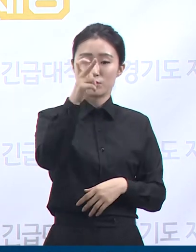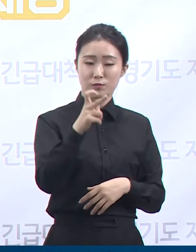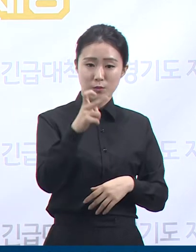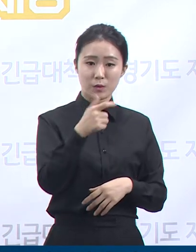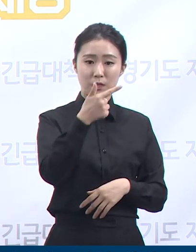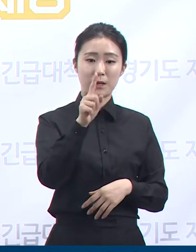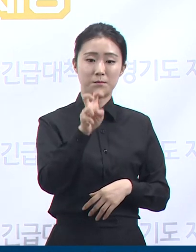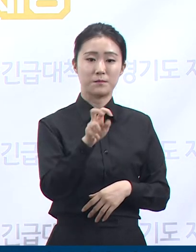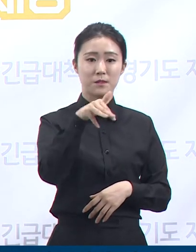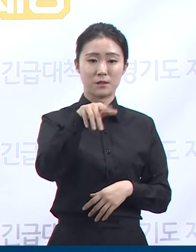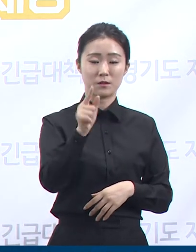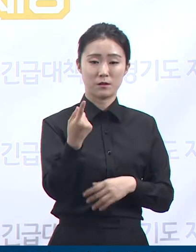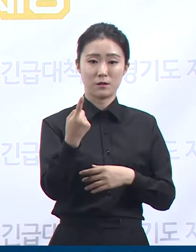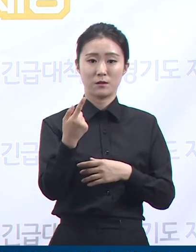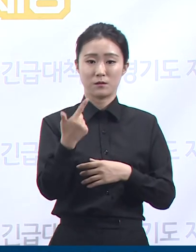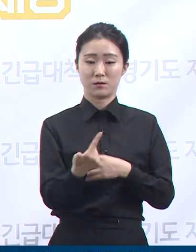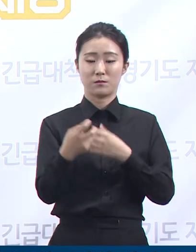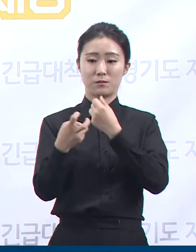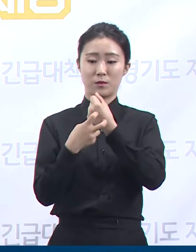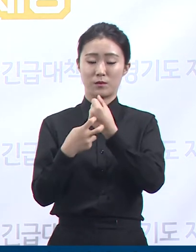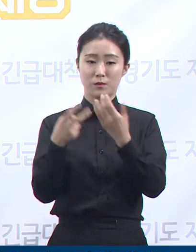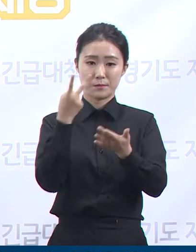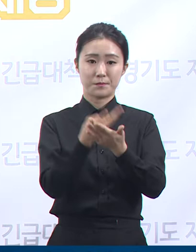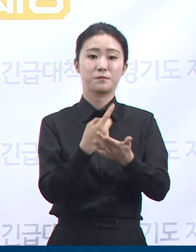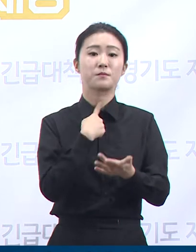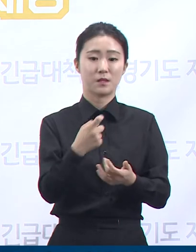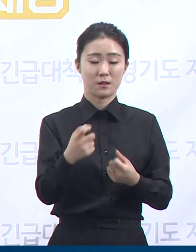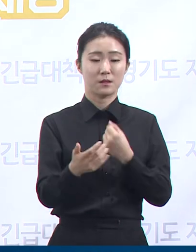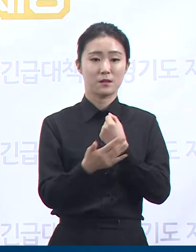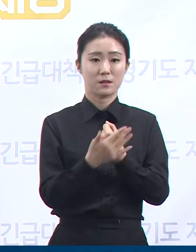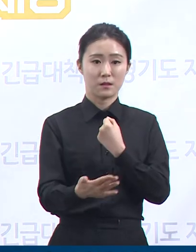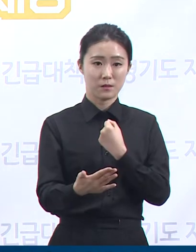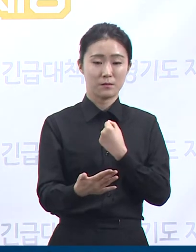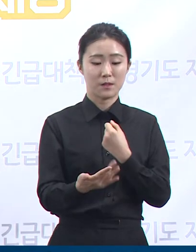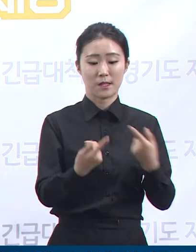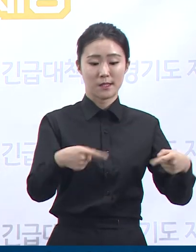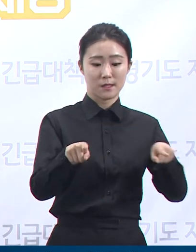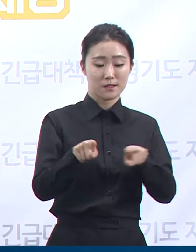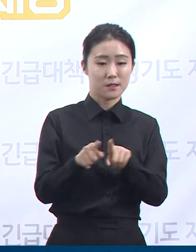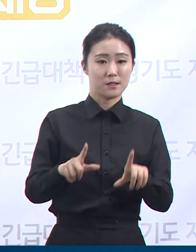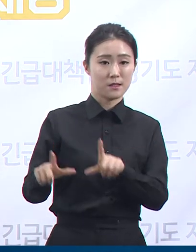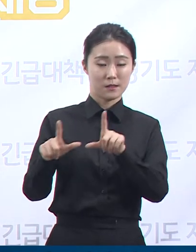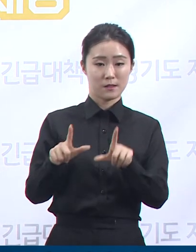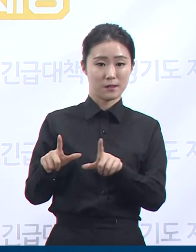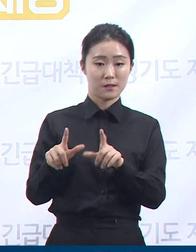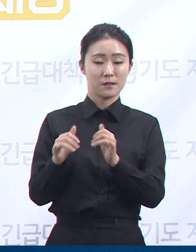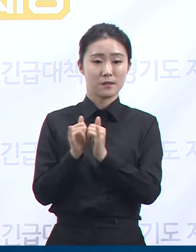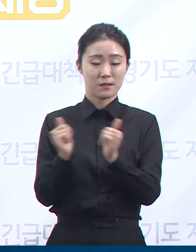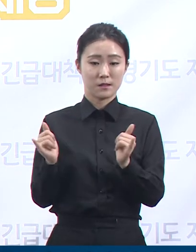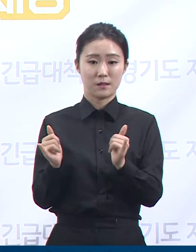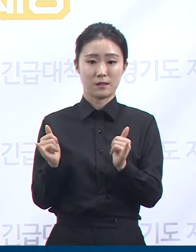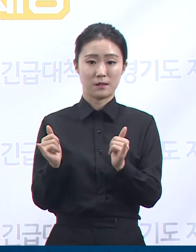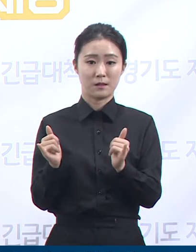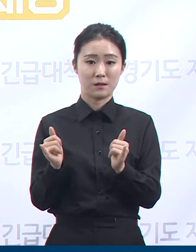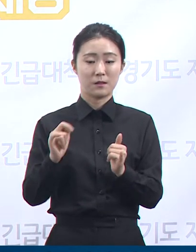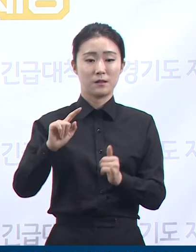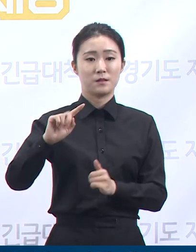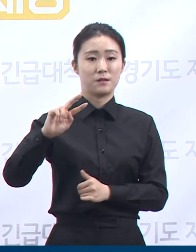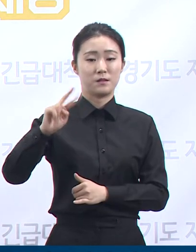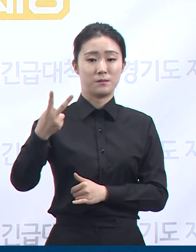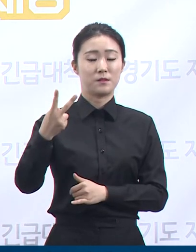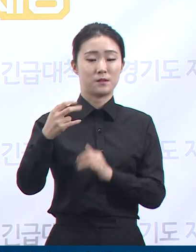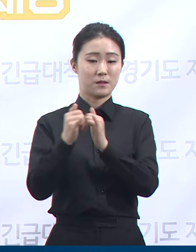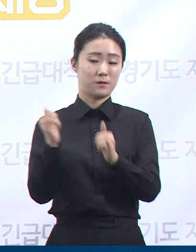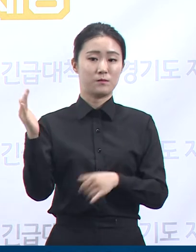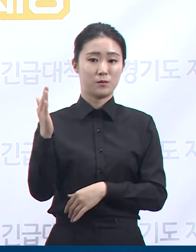병동 환자 28명 및 접촉 직원 20명을 격리 조치하였으며 확진자가 발생한 고향시 원당성당에서